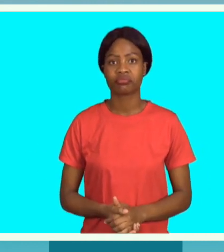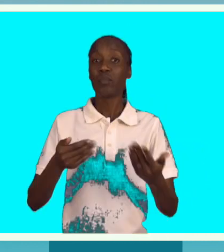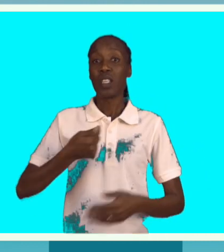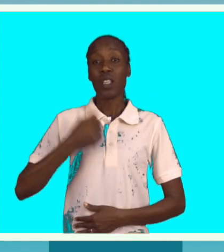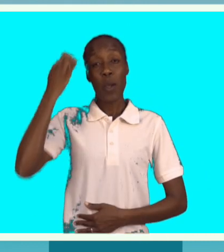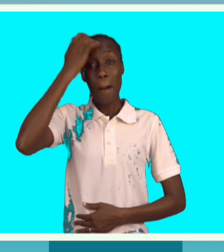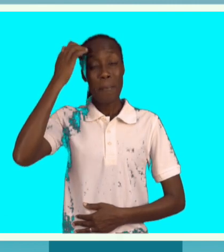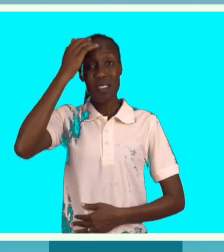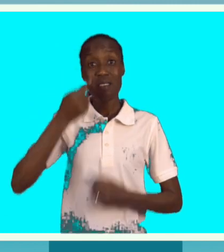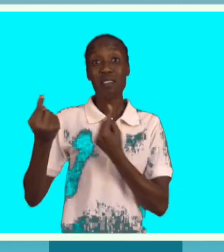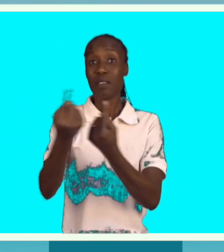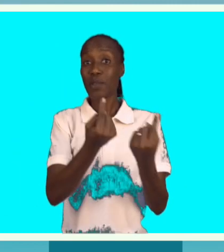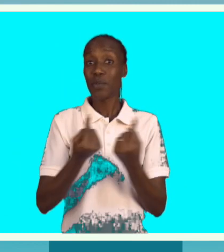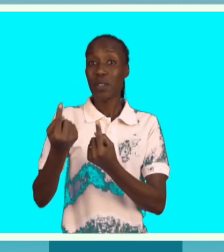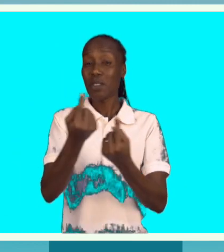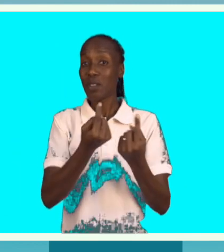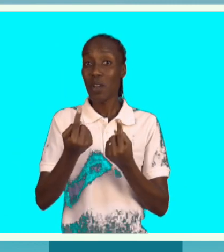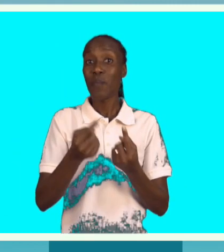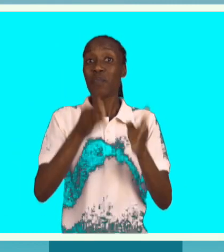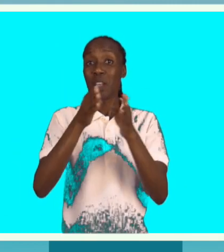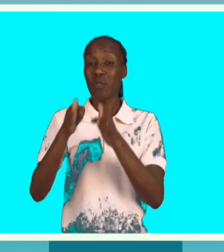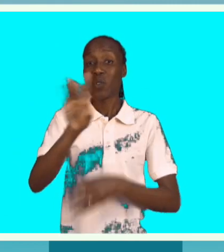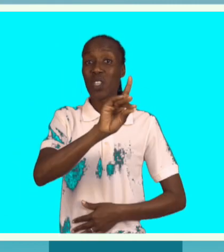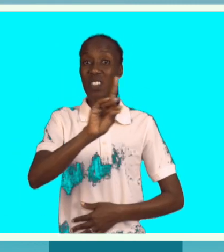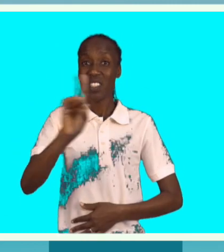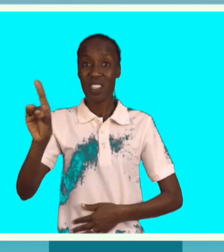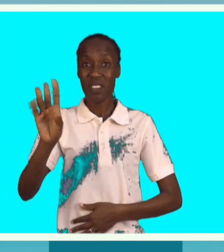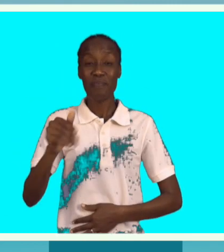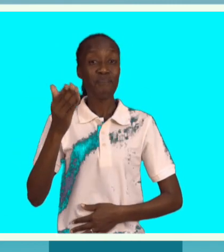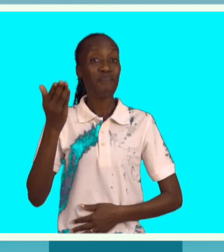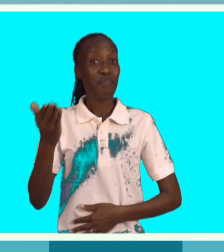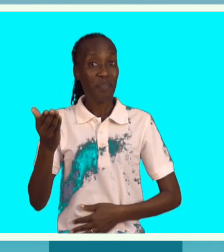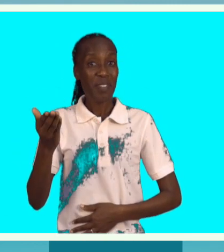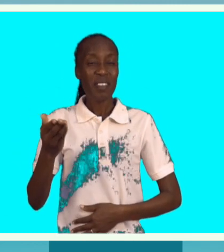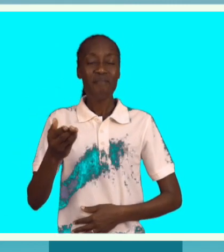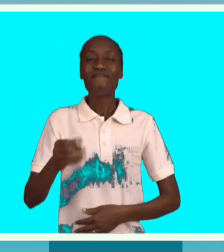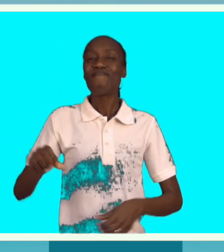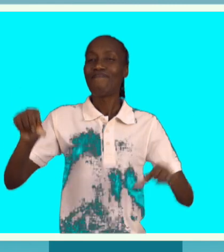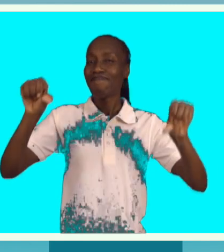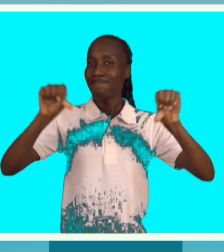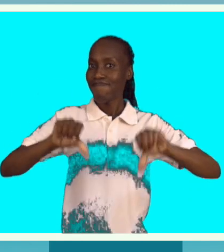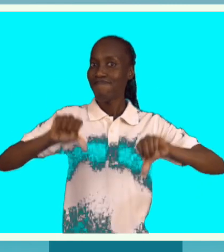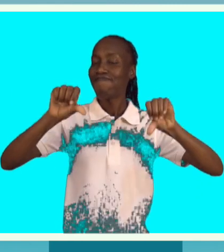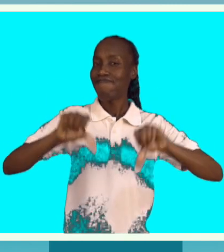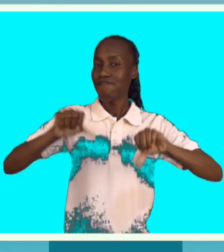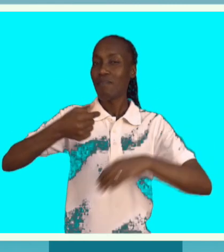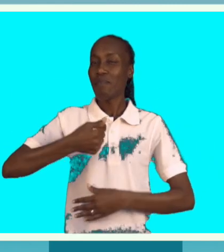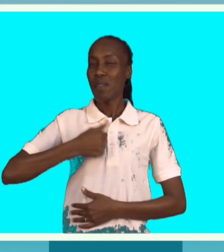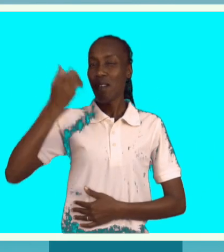Eu acho que a situação da pessoa com deficiência nos sistemas ainda é precária. Eu acho que